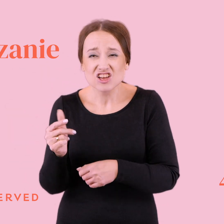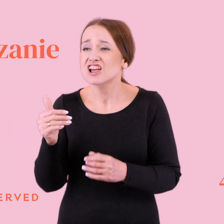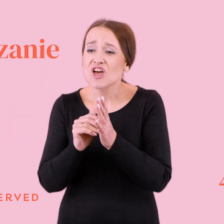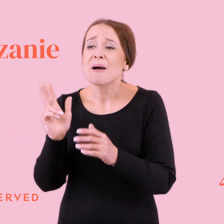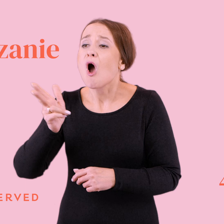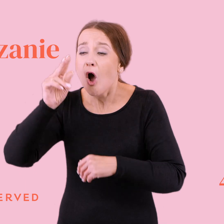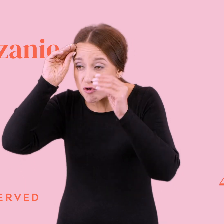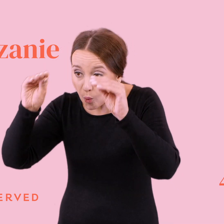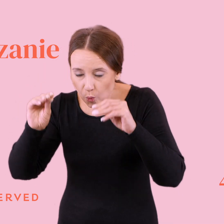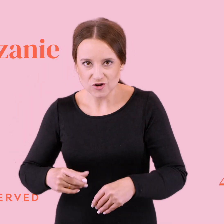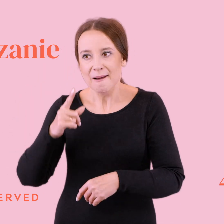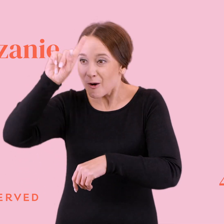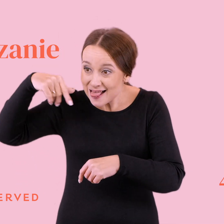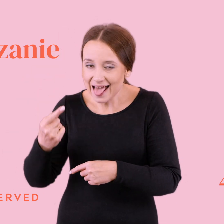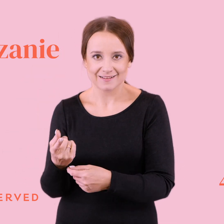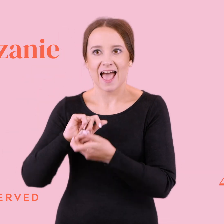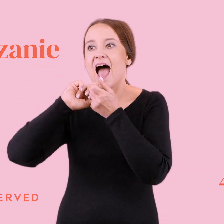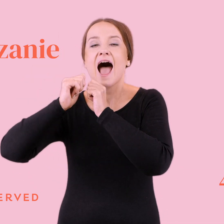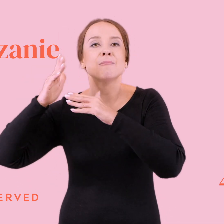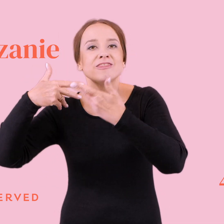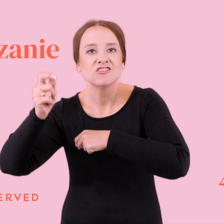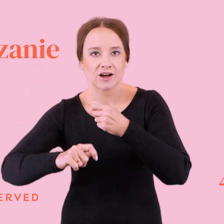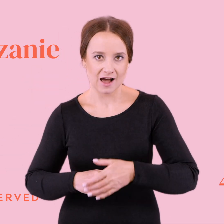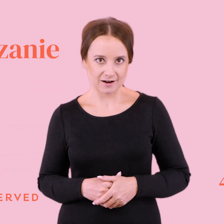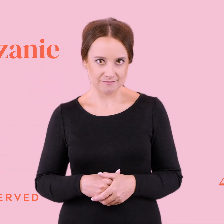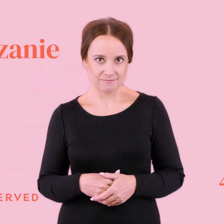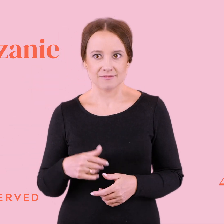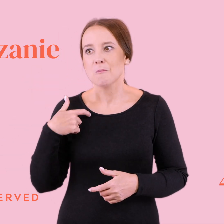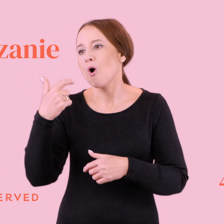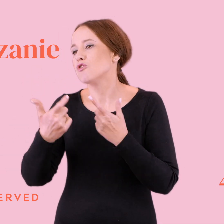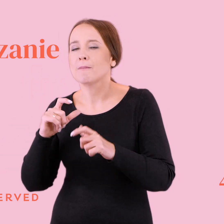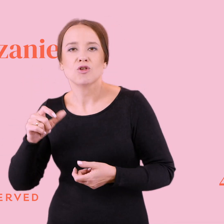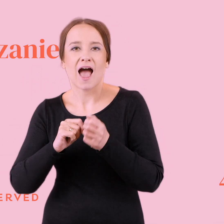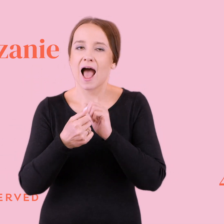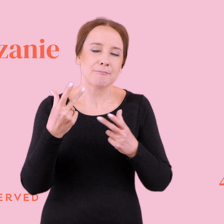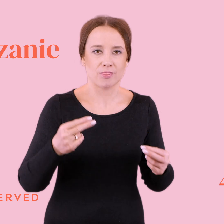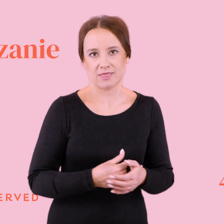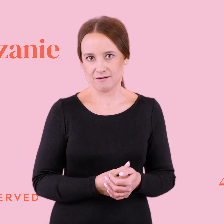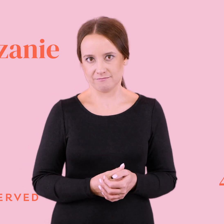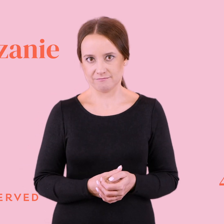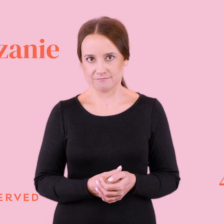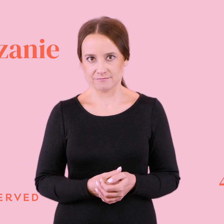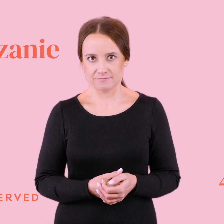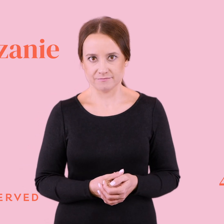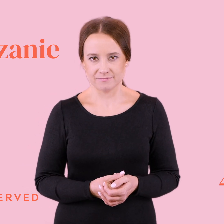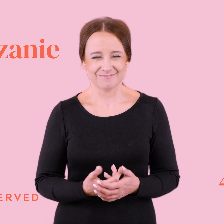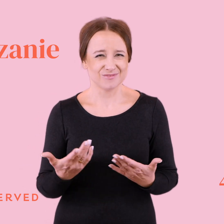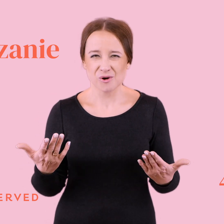czegoś, albo mu dawać lekcje, albo go karać za coś, że nie wiem, czegoś robi, albo czegoś nie robi, niby prócznia rozmawarki, czy cokolwiek. Przecież to w ogóle